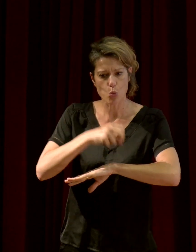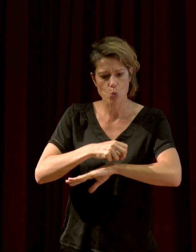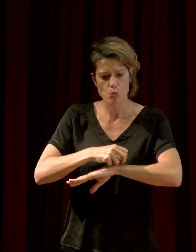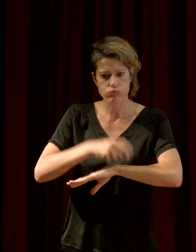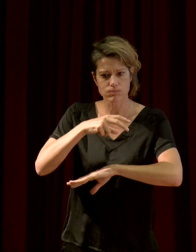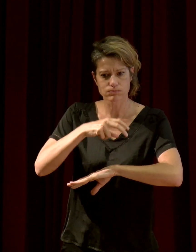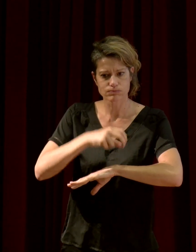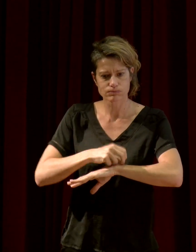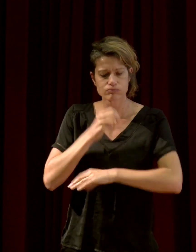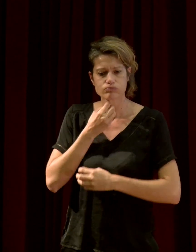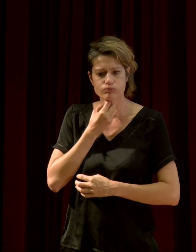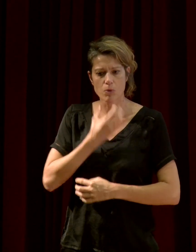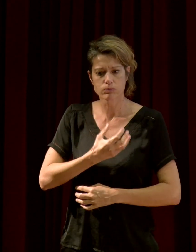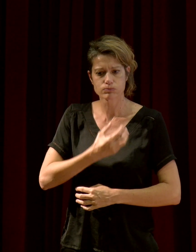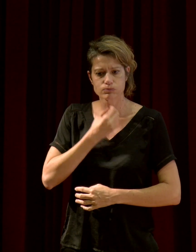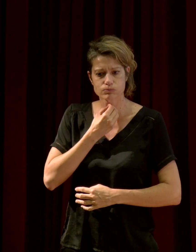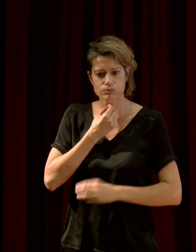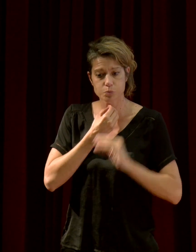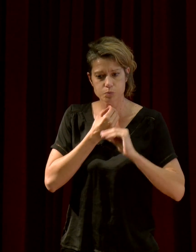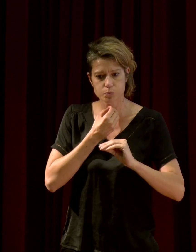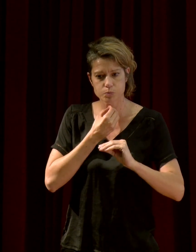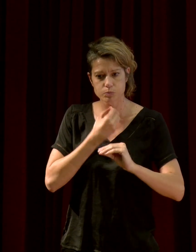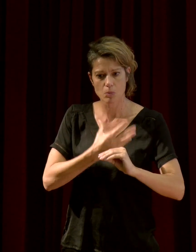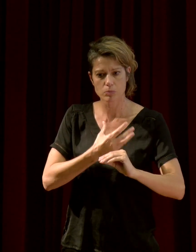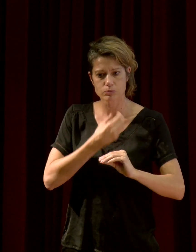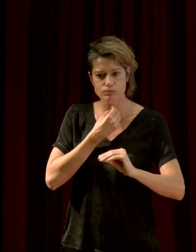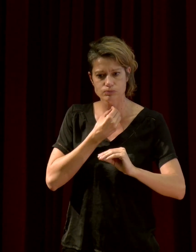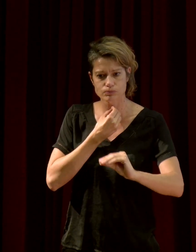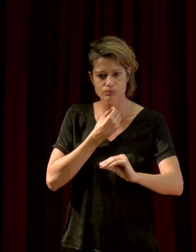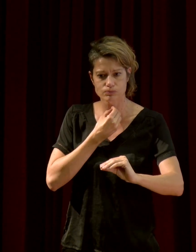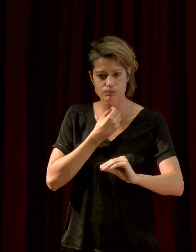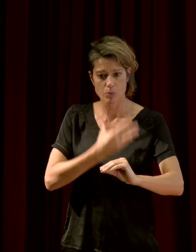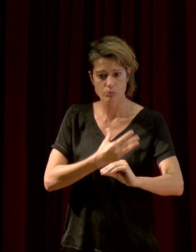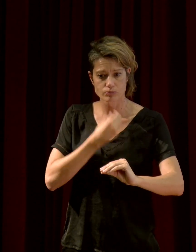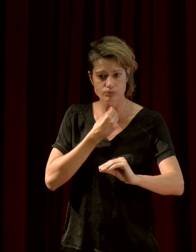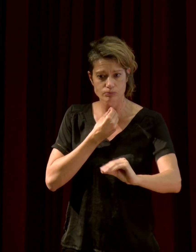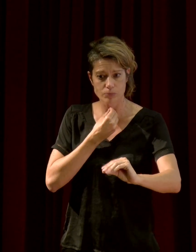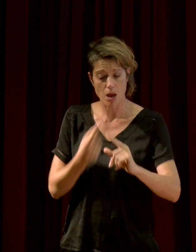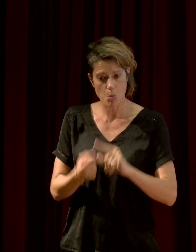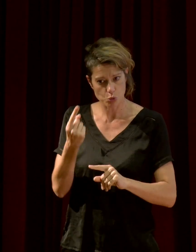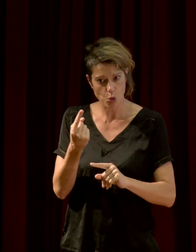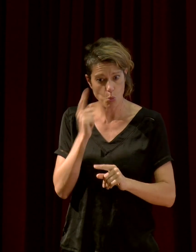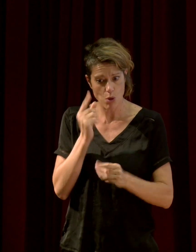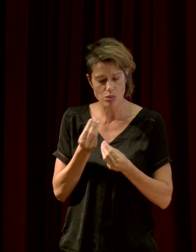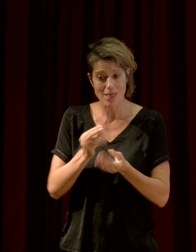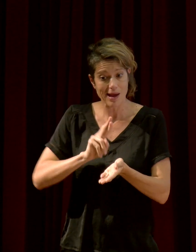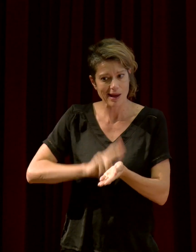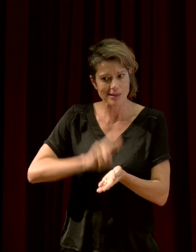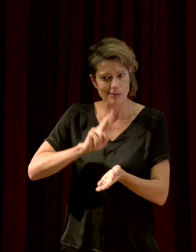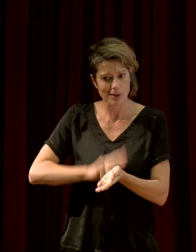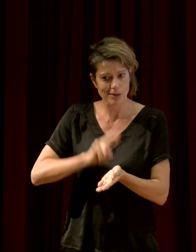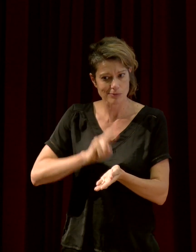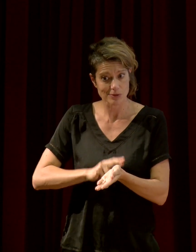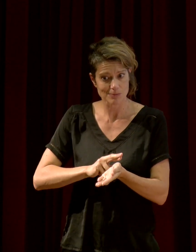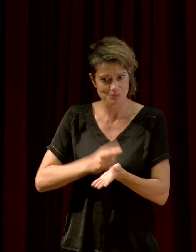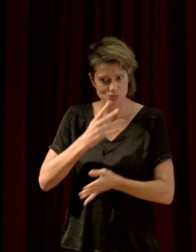et ces silences peuvent porter une information. Ils peuvent être importants parce qu'ils vont donner un rythme, un tempo à l